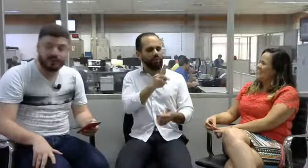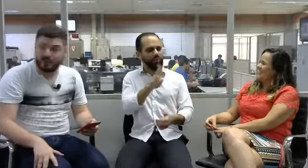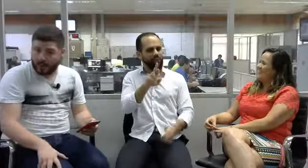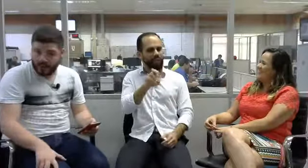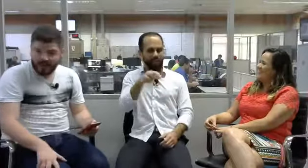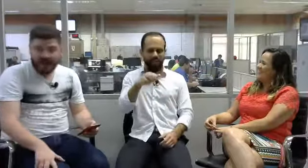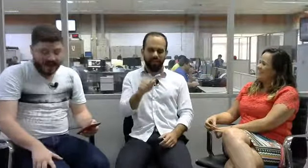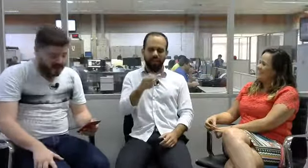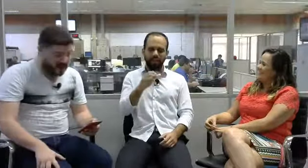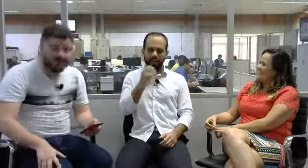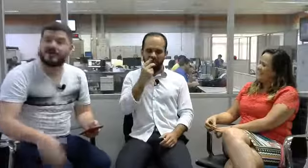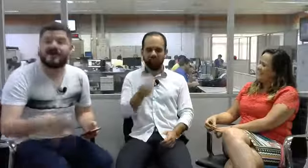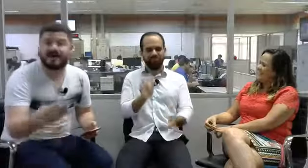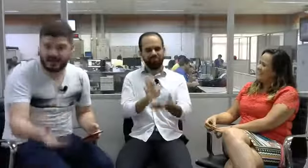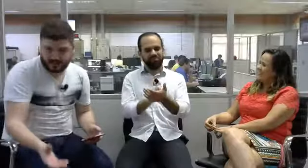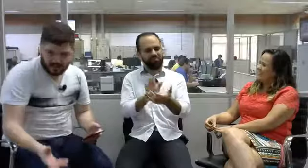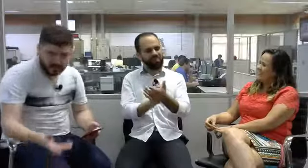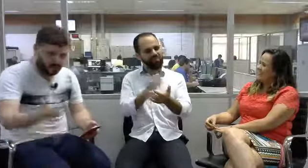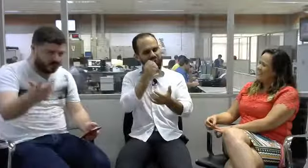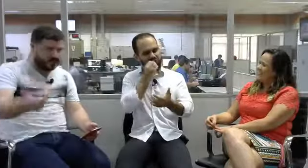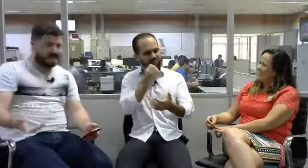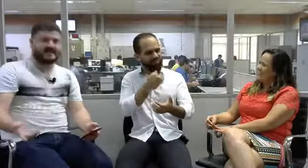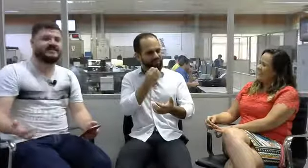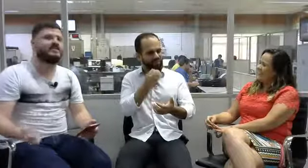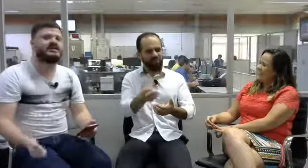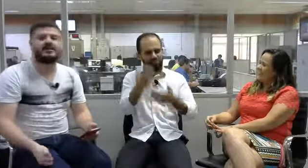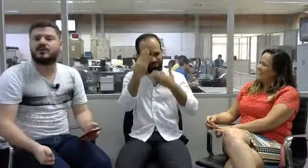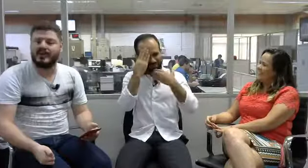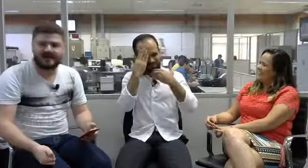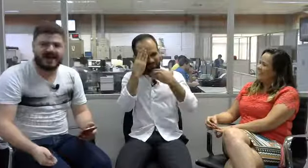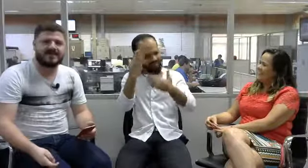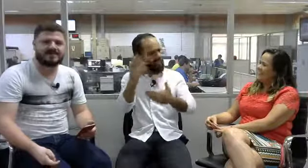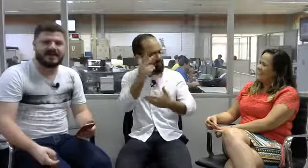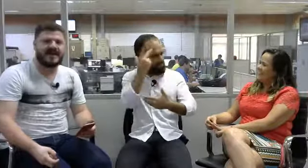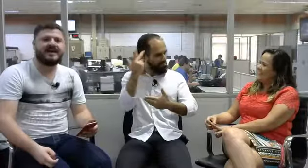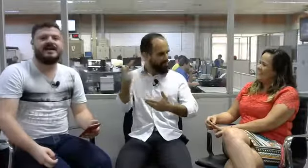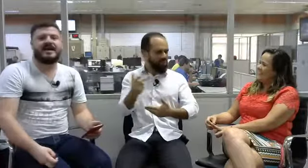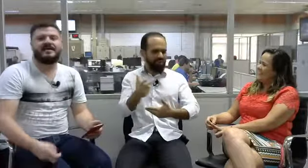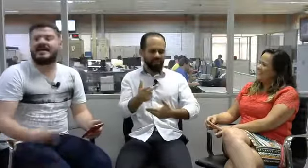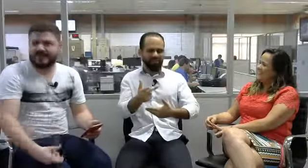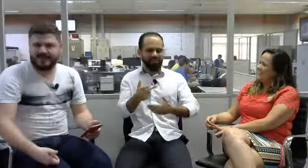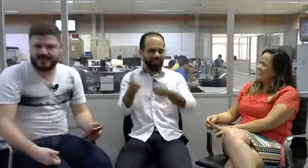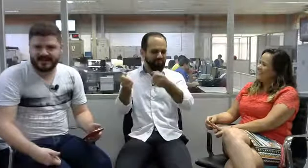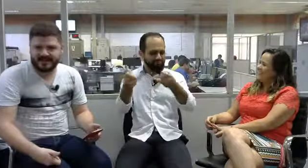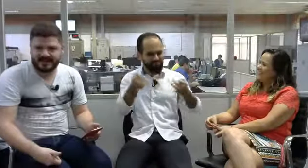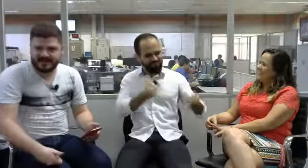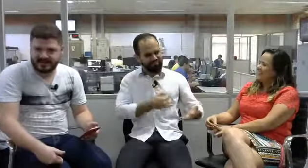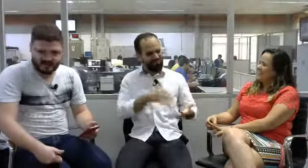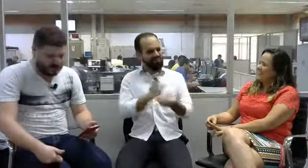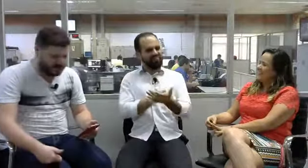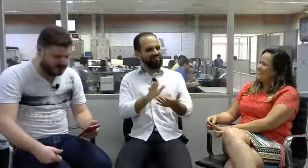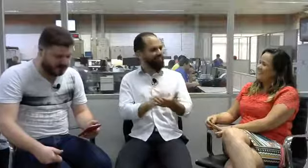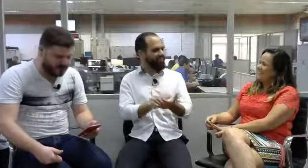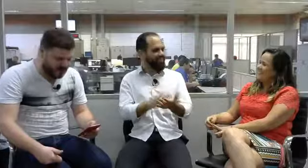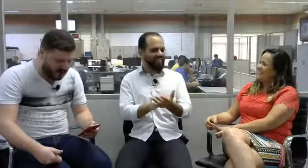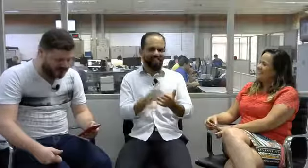bom. Gente, eu agradeço todos vocês que estão mandando comentários, tá? Obrigado pela participação no Somos Tão Jovens.